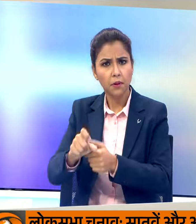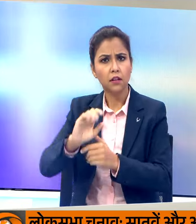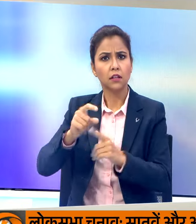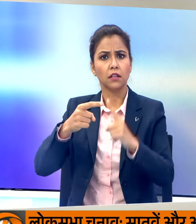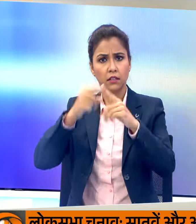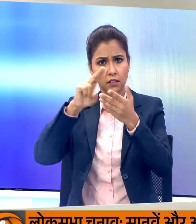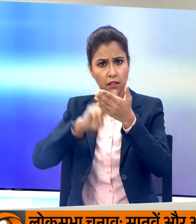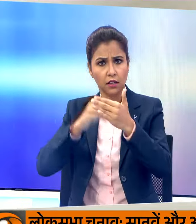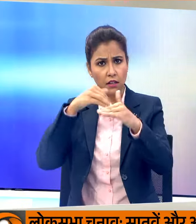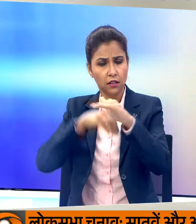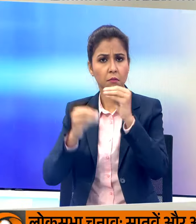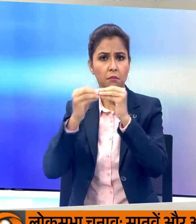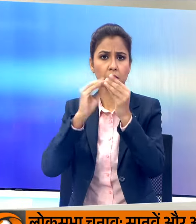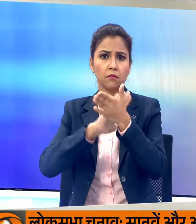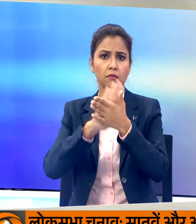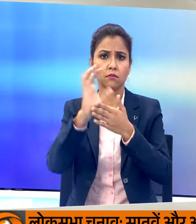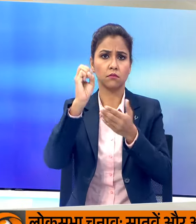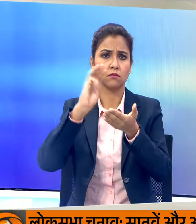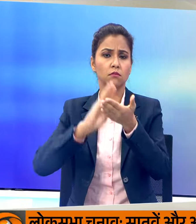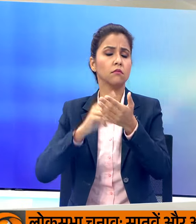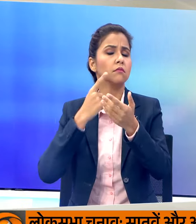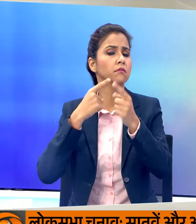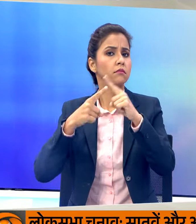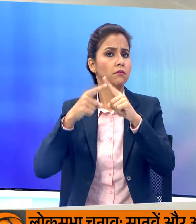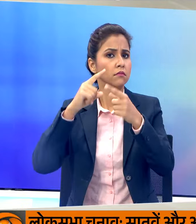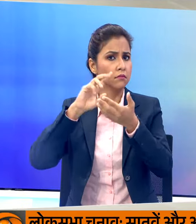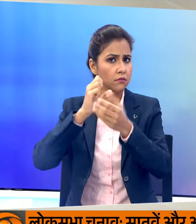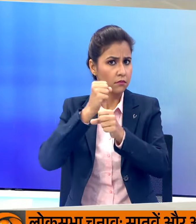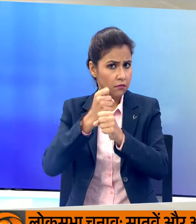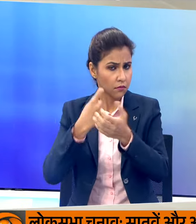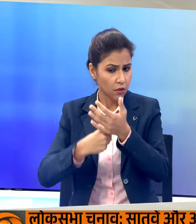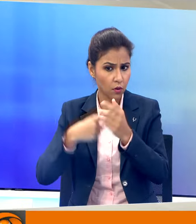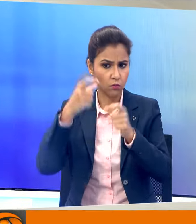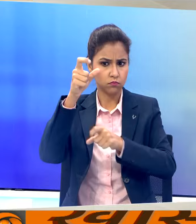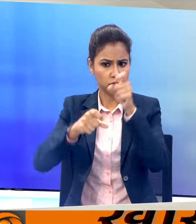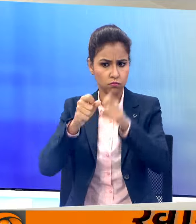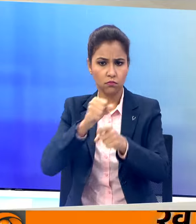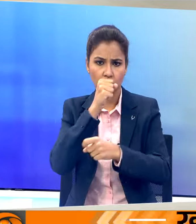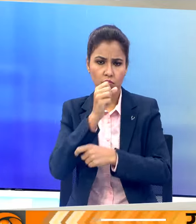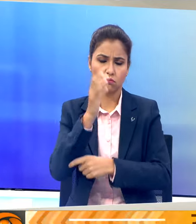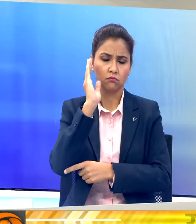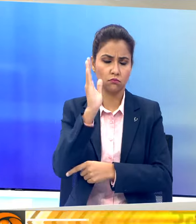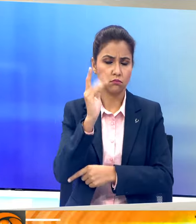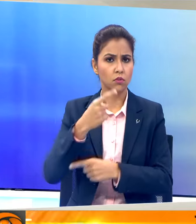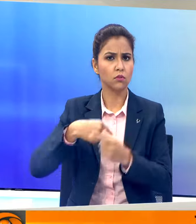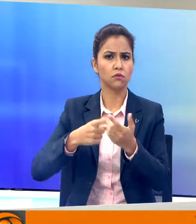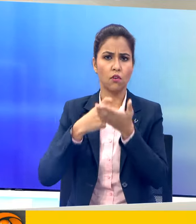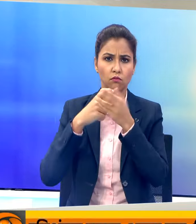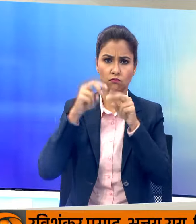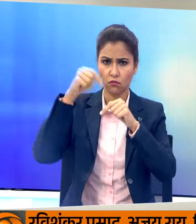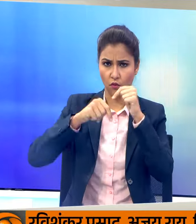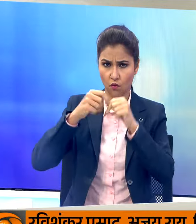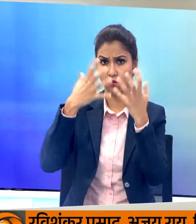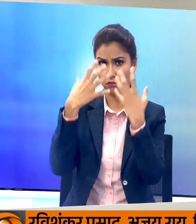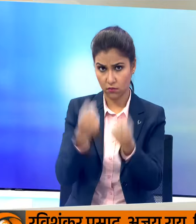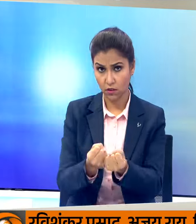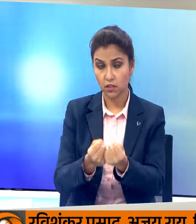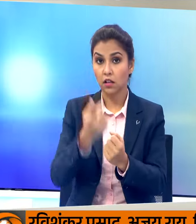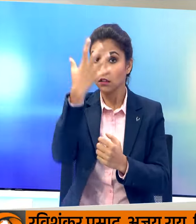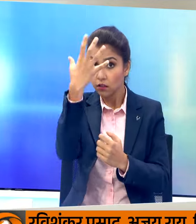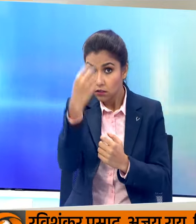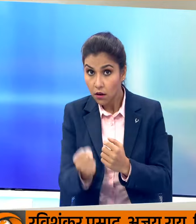भूंगीर में चुनावी जनस अभाई कर लोगों से वोट मांगेंगे शाम को खडगे आंदरप्रदेश के